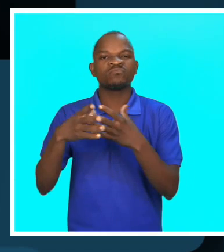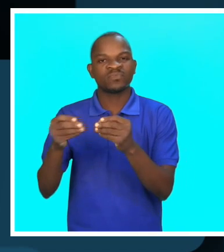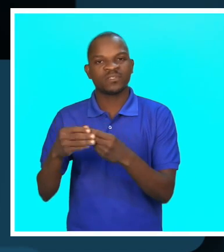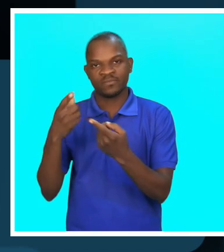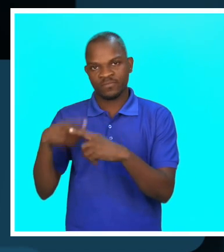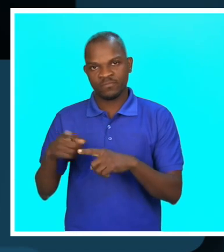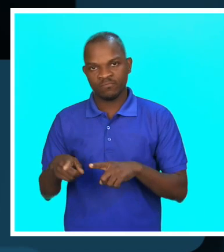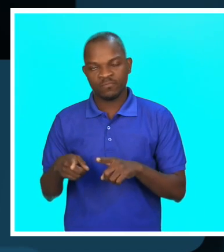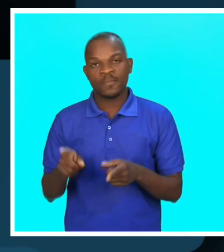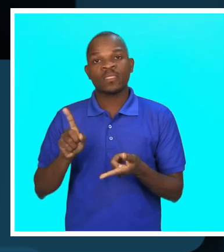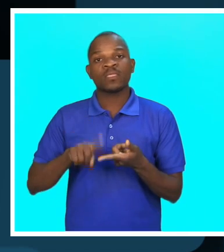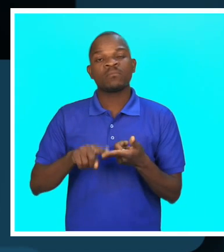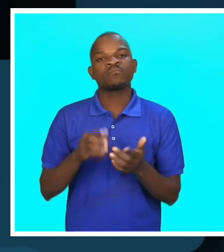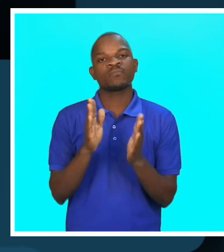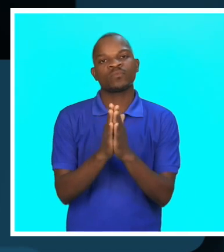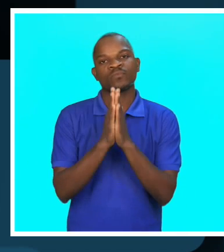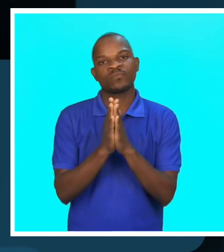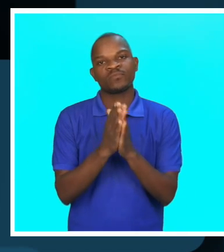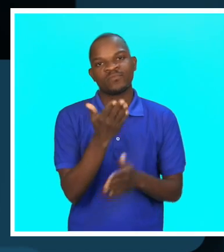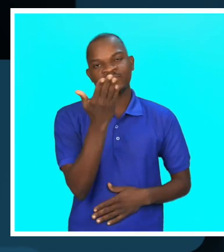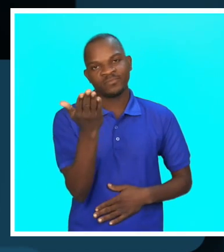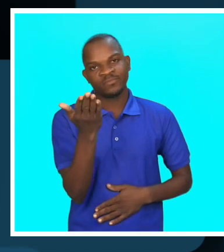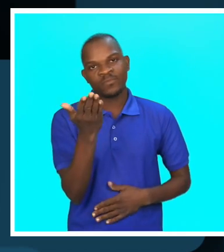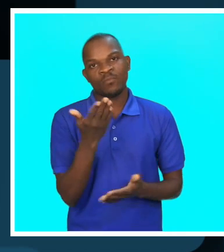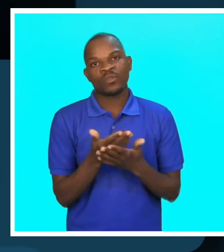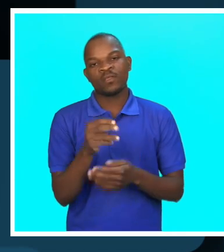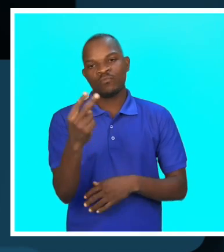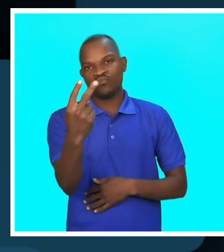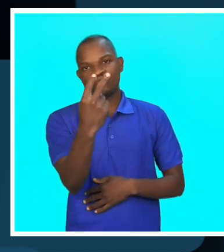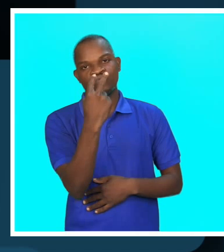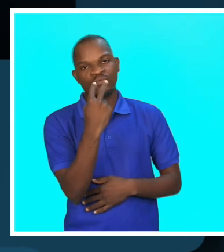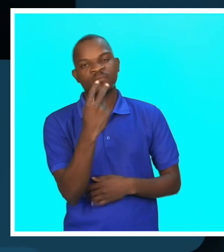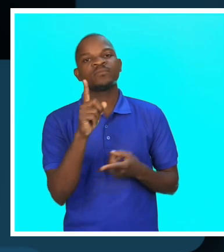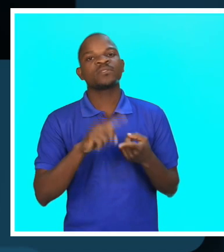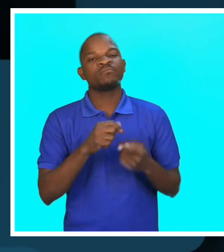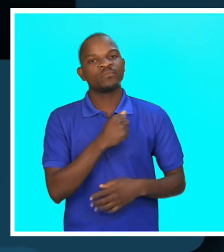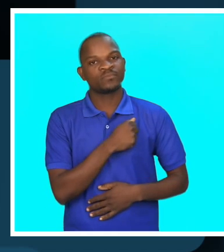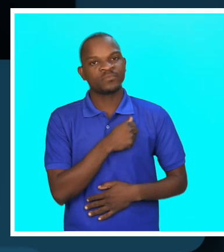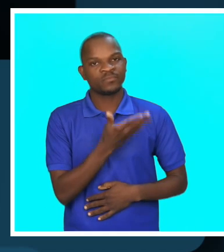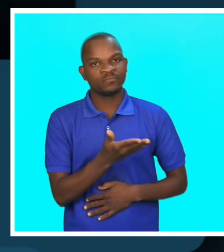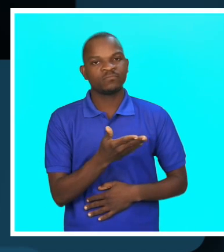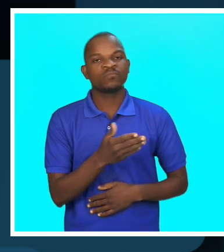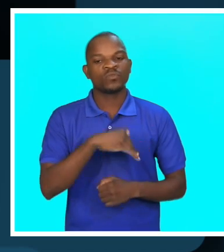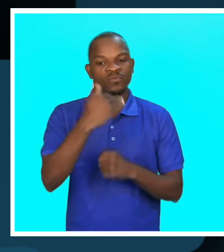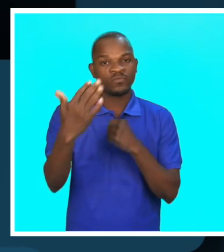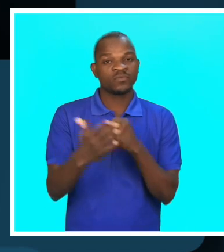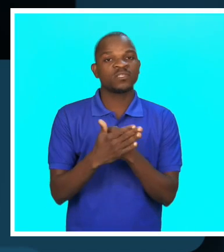E outras várias coisas, também agradeço, assim, pela sua audiência e pela preferência. Nós